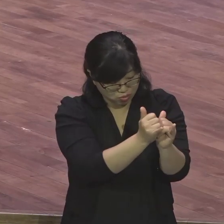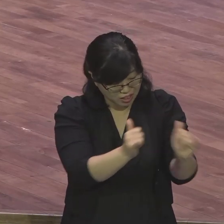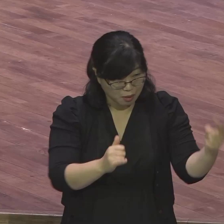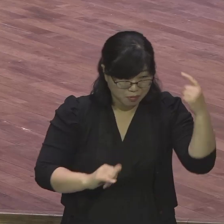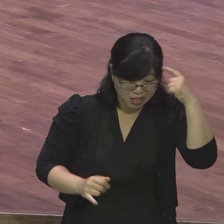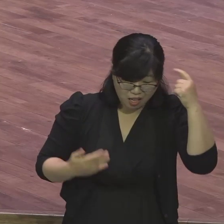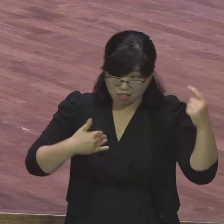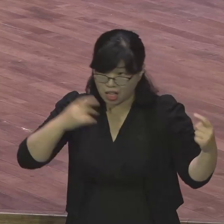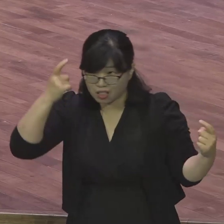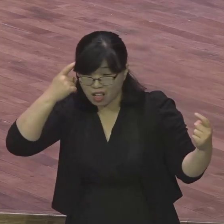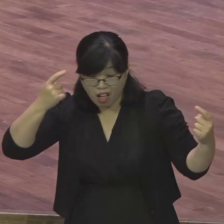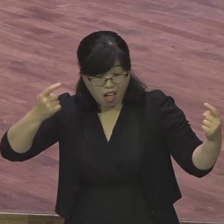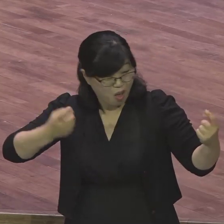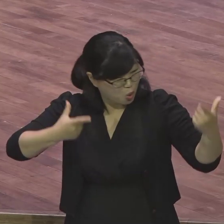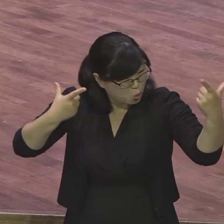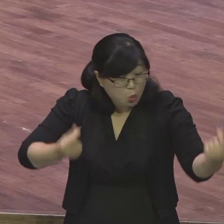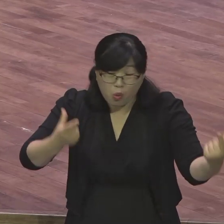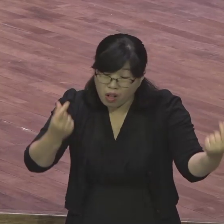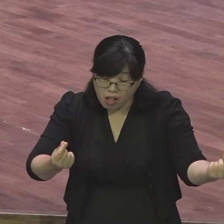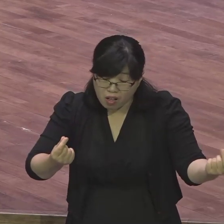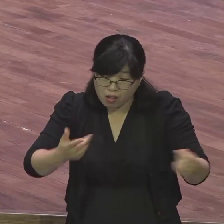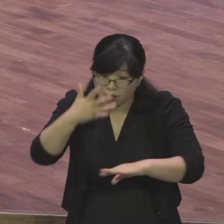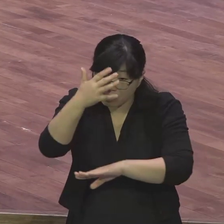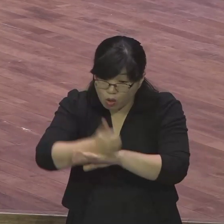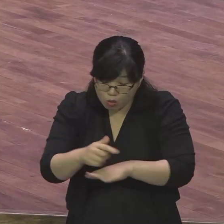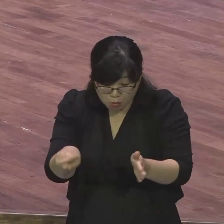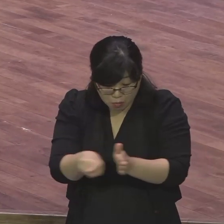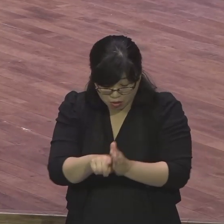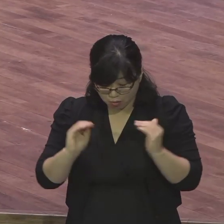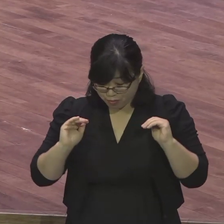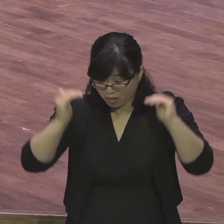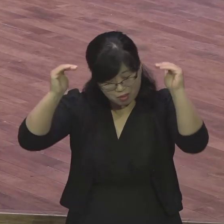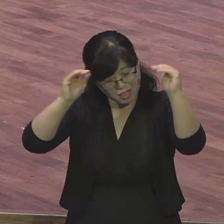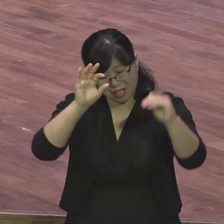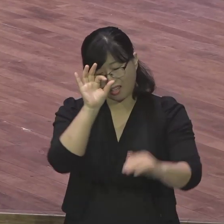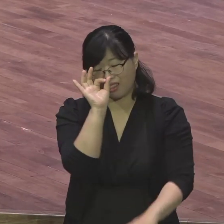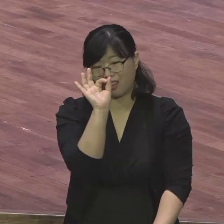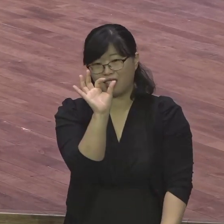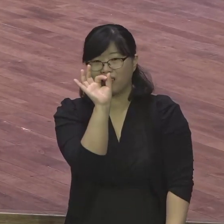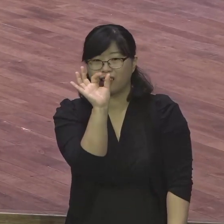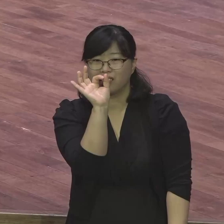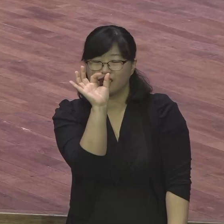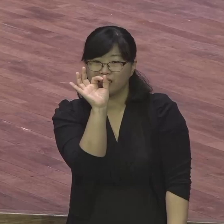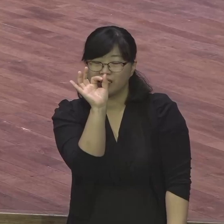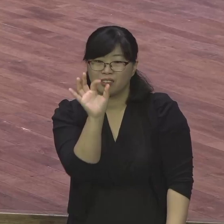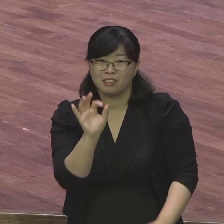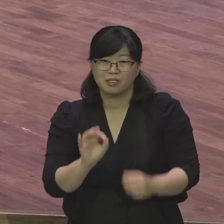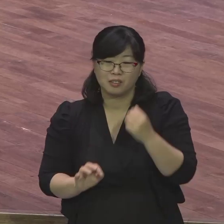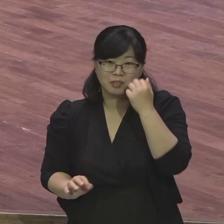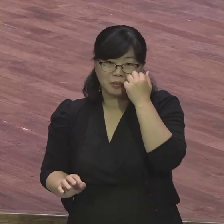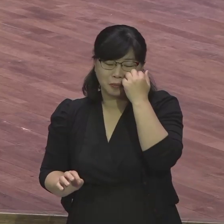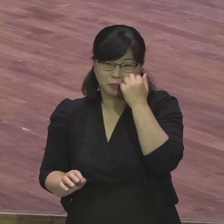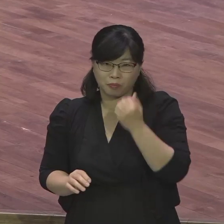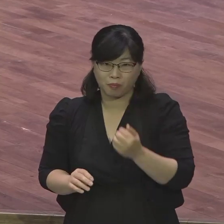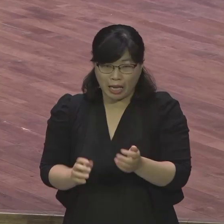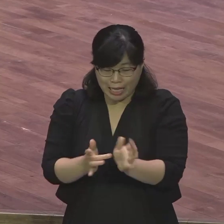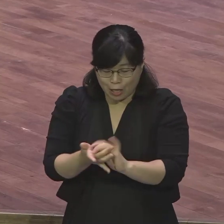년 단에도 영적 성장이 없어요. 영적 단계를 계속 자라가라 그랬는데 자라가지를 못해요.